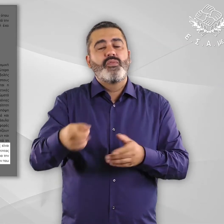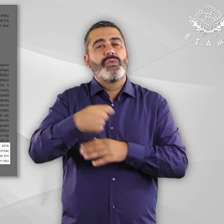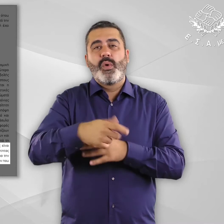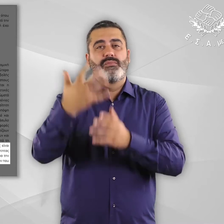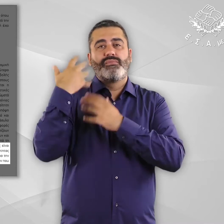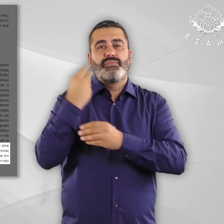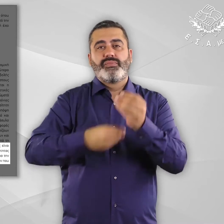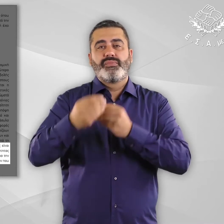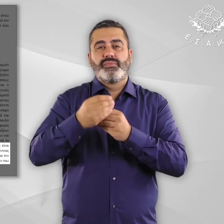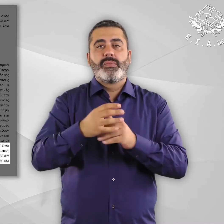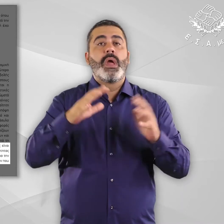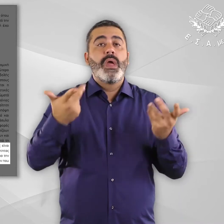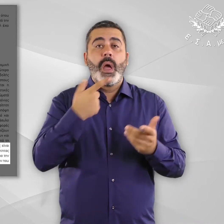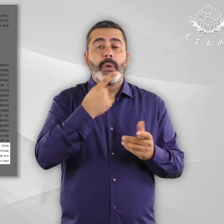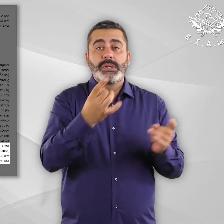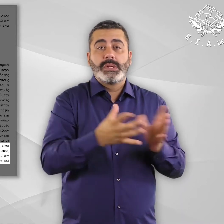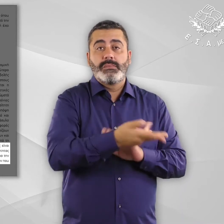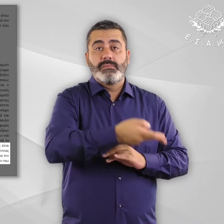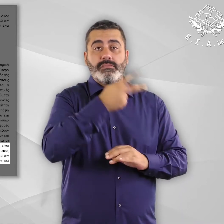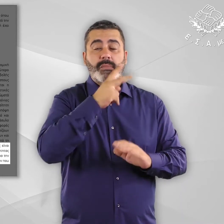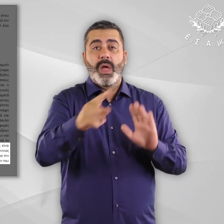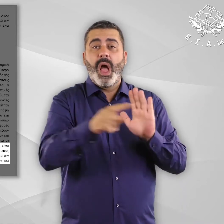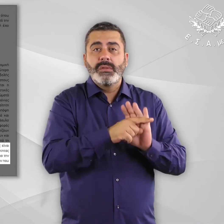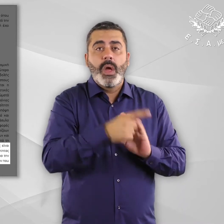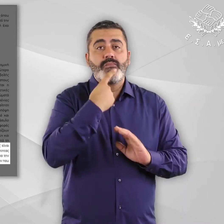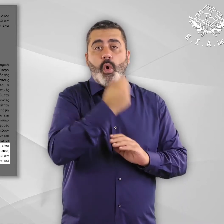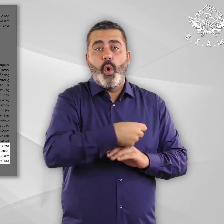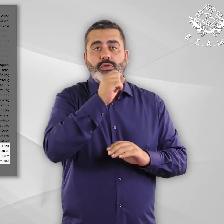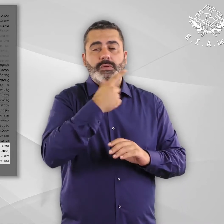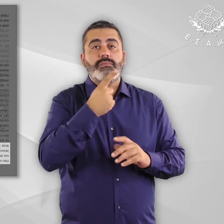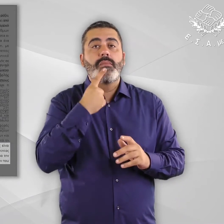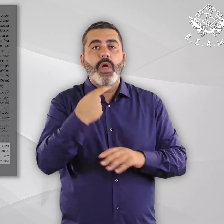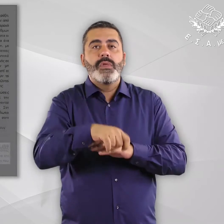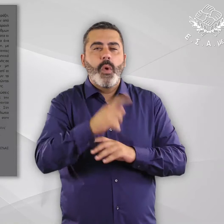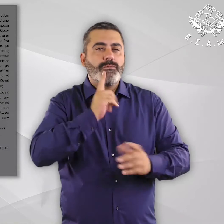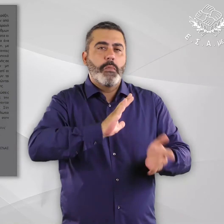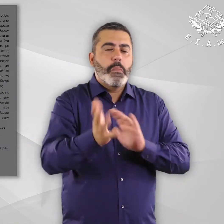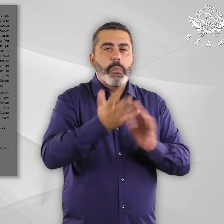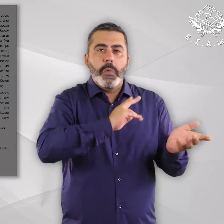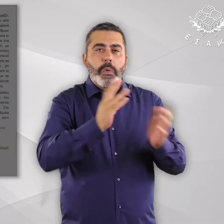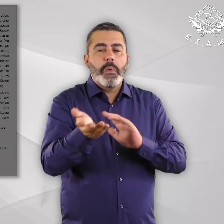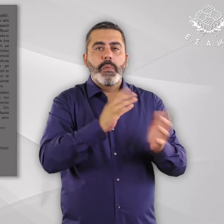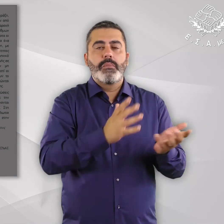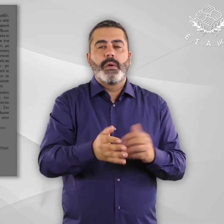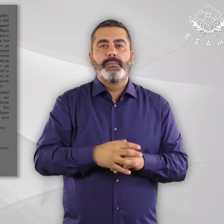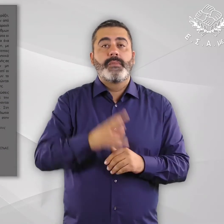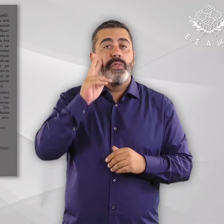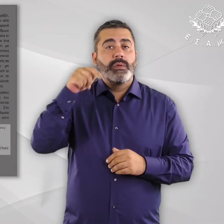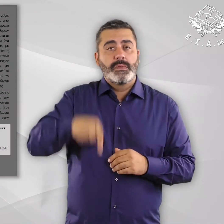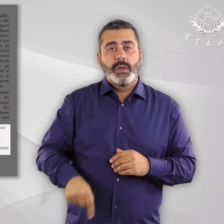παρένθεση, καθώς και για την αμφισβήτηση πιθανών αρνητικών προηγούμενων αποφάσεων που αφορούν στη διαπίστωση της